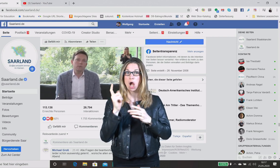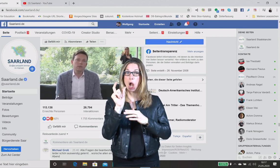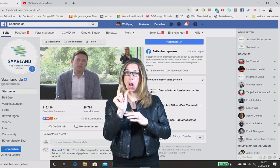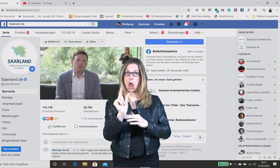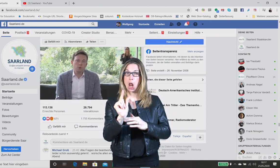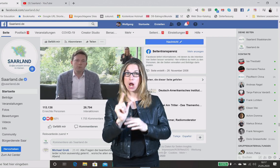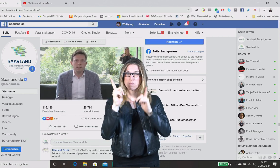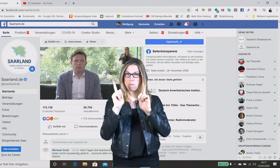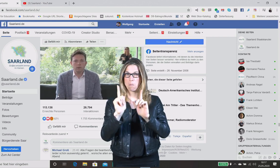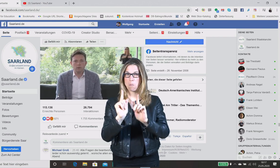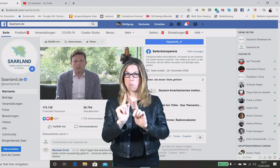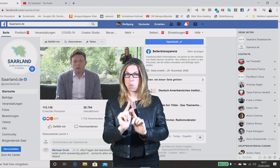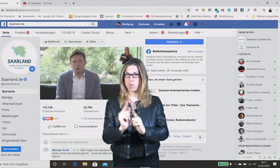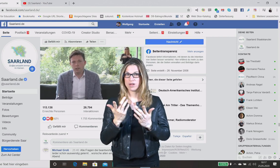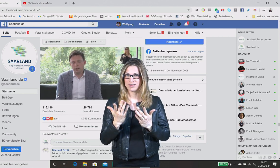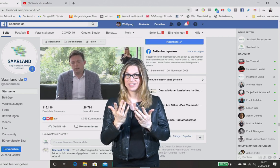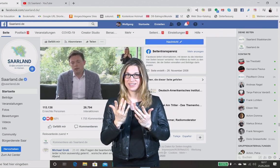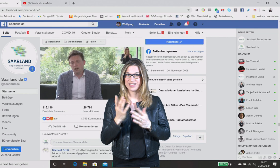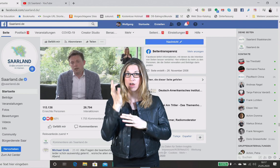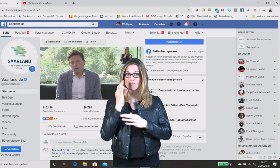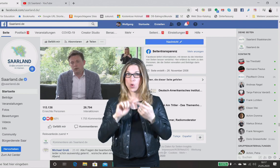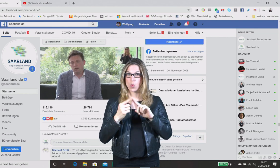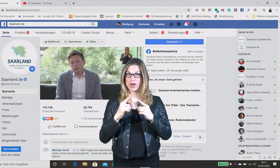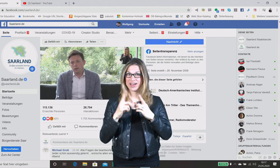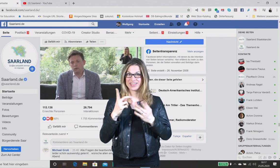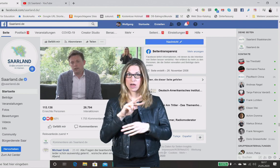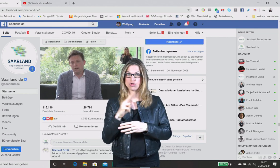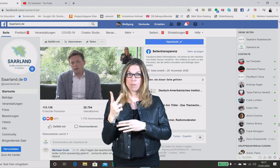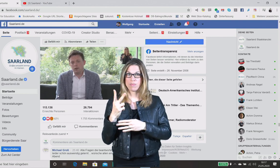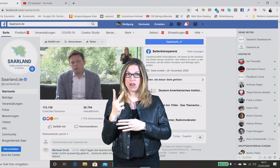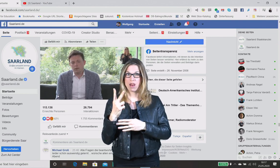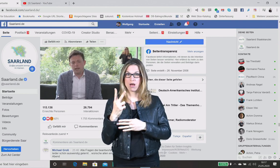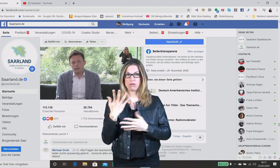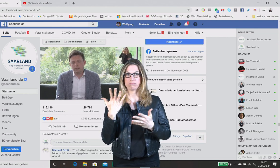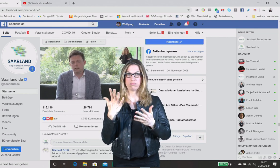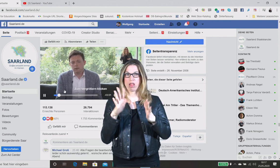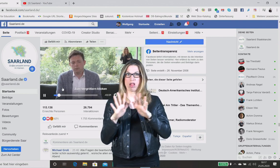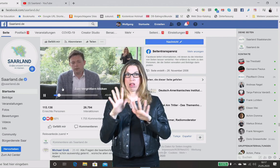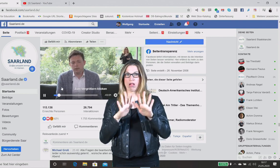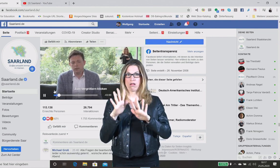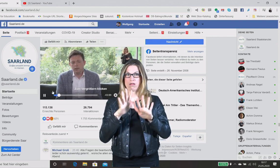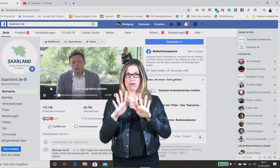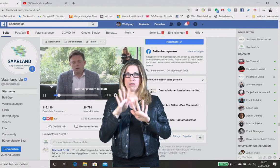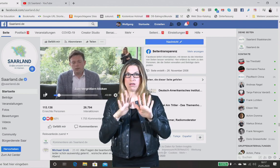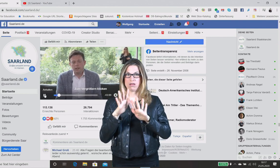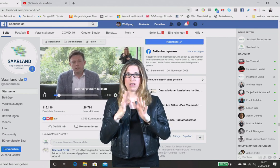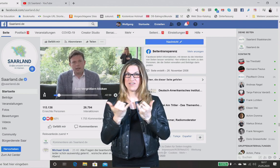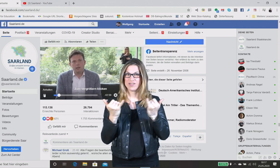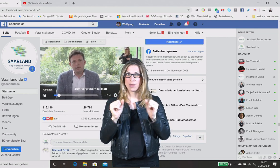Und Sie sehen Frau Ritter doppelt. Aber jetzt schauen wir uns mal an, was können wir tun. Sie können auch